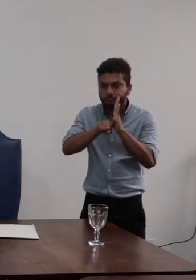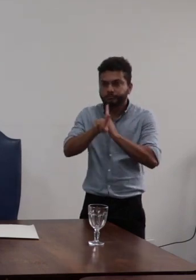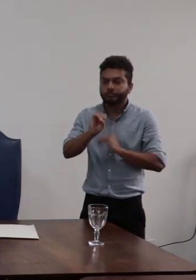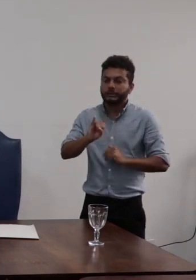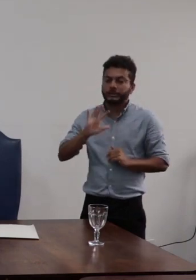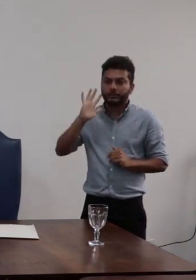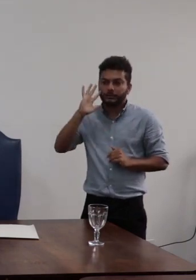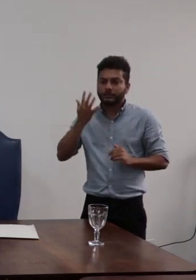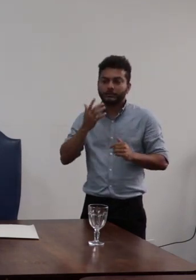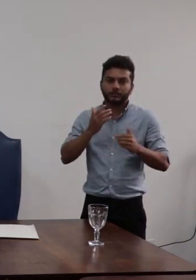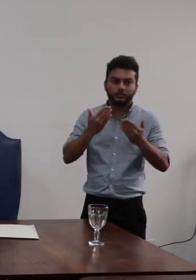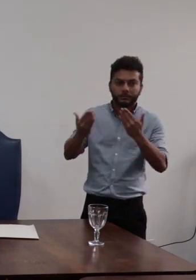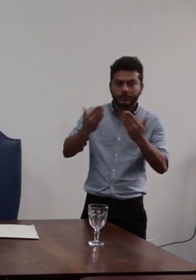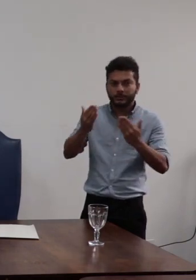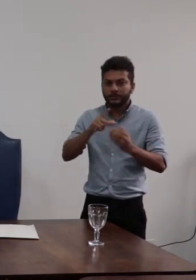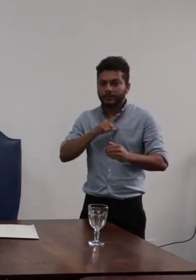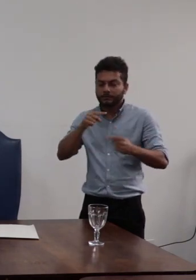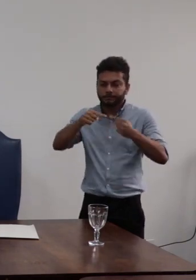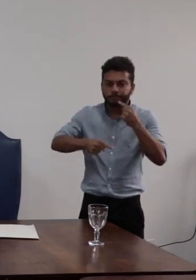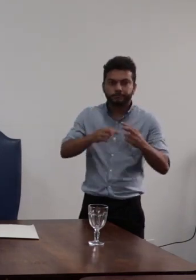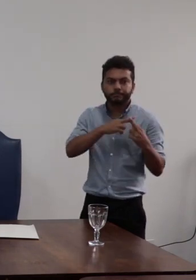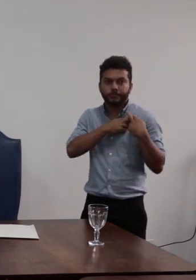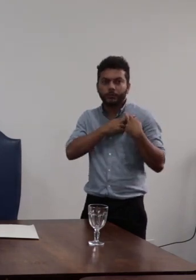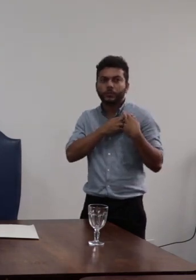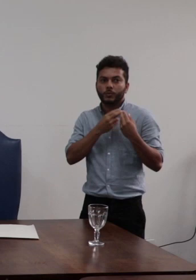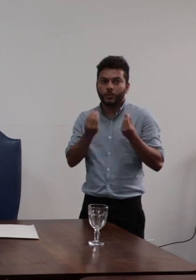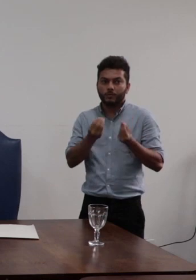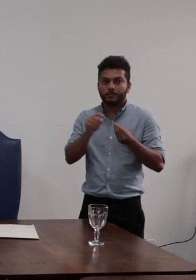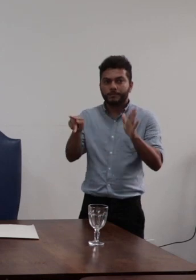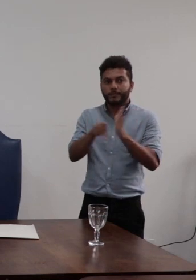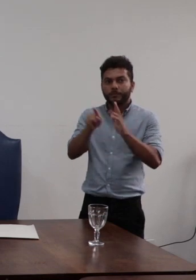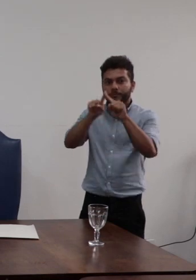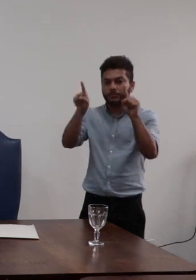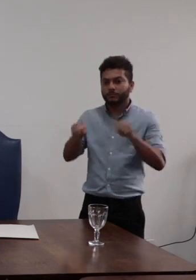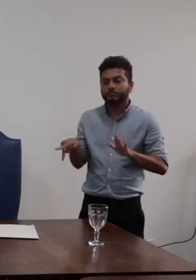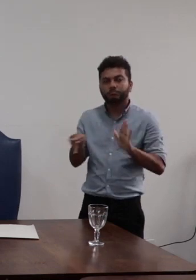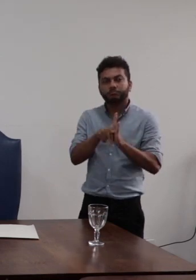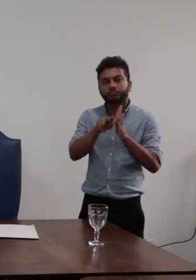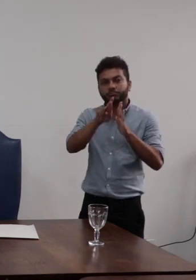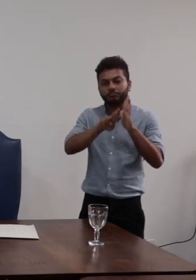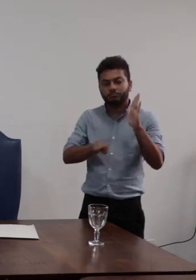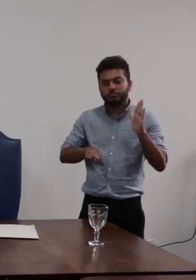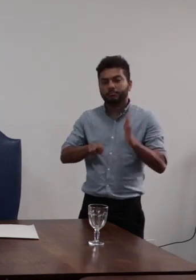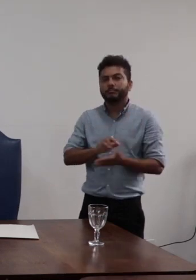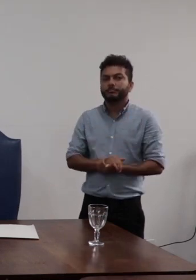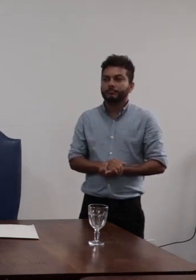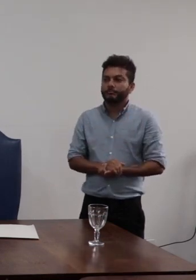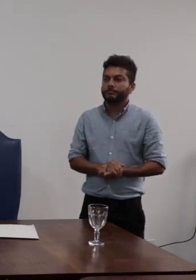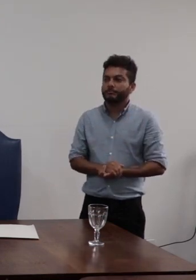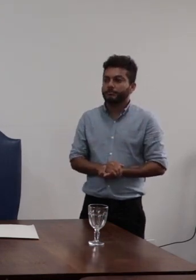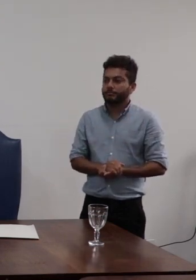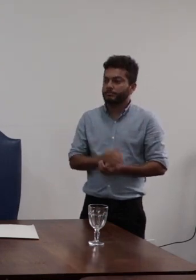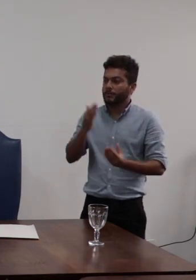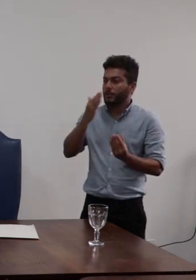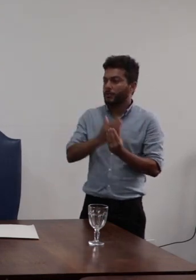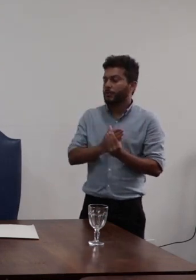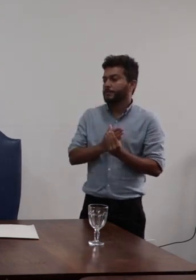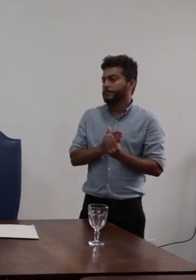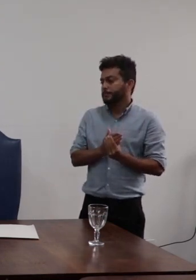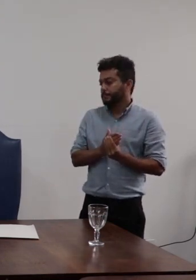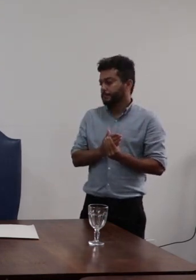suposta responsabilidade infracional cometida por servidor desta universidade o processo seguiu toda